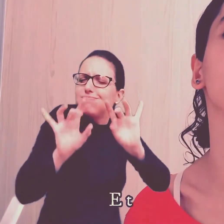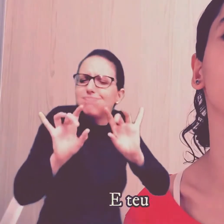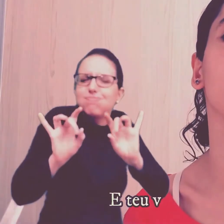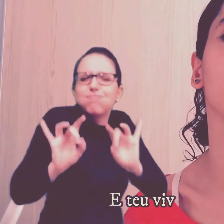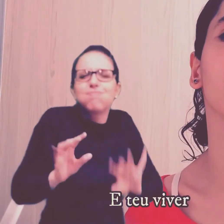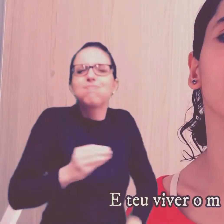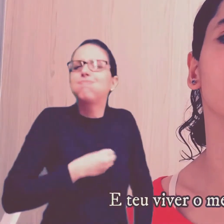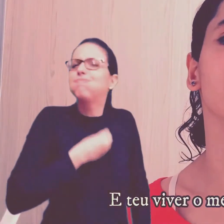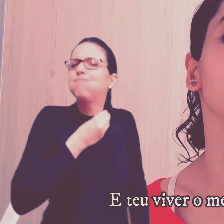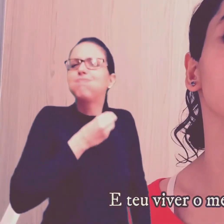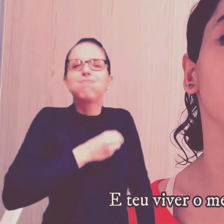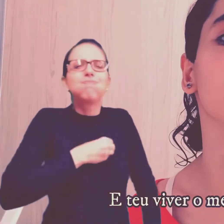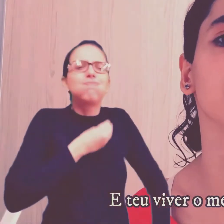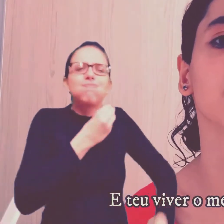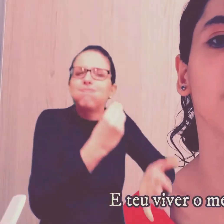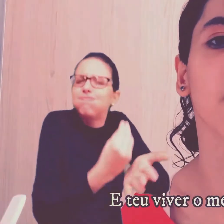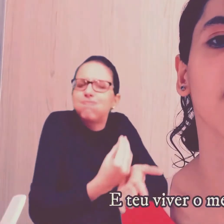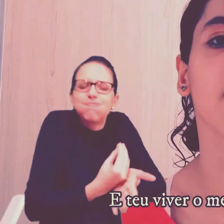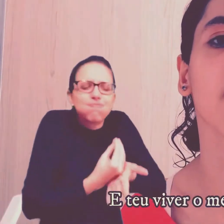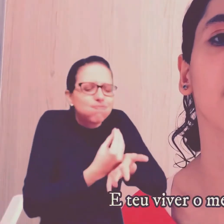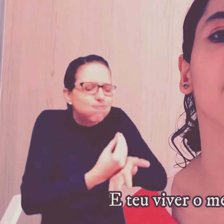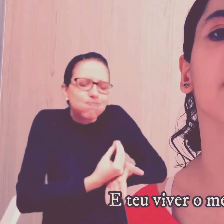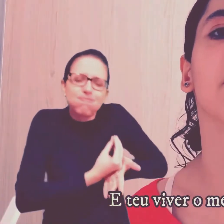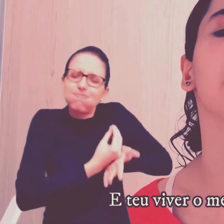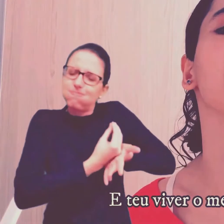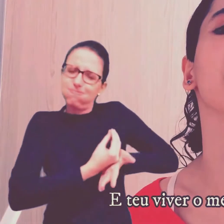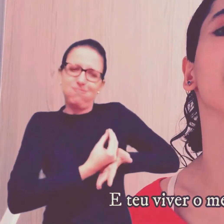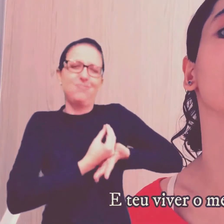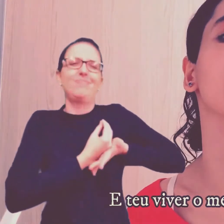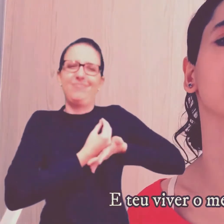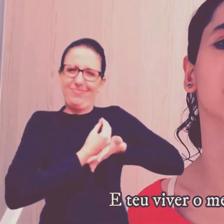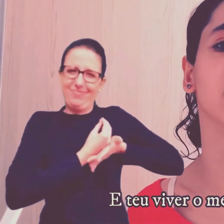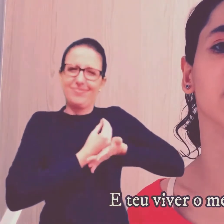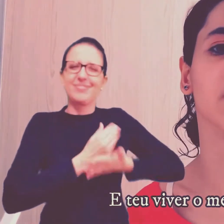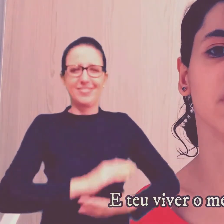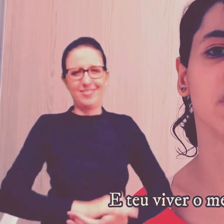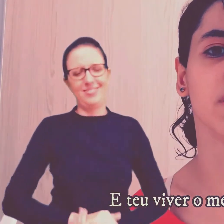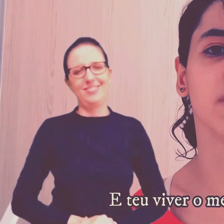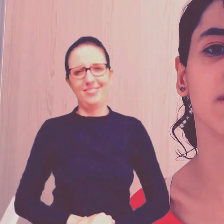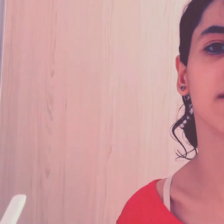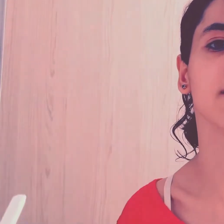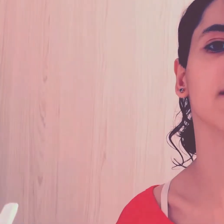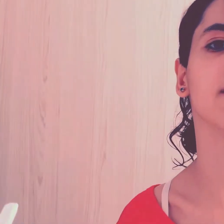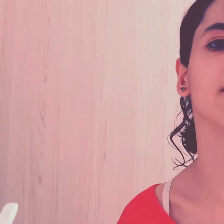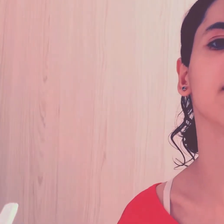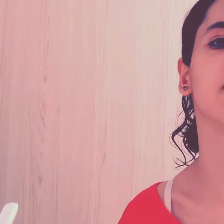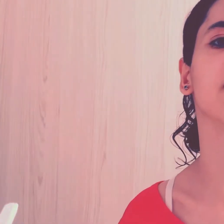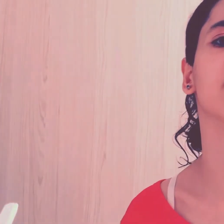hoje, e teu viver o melhor tesouro.